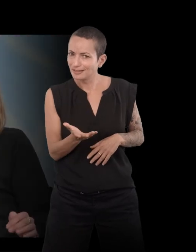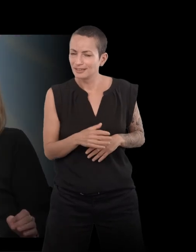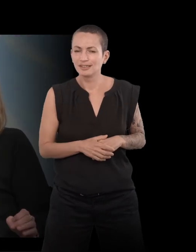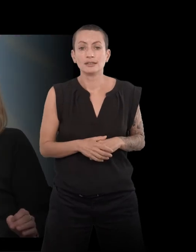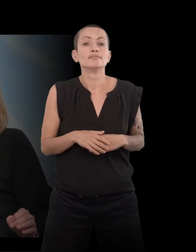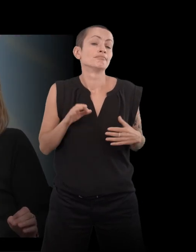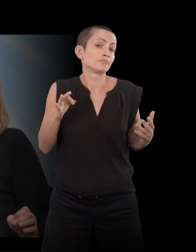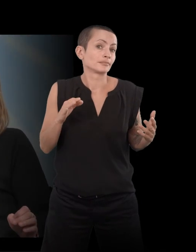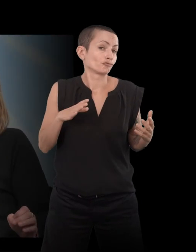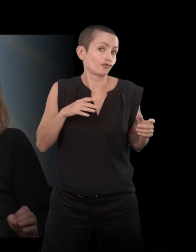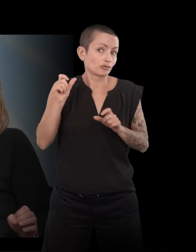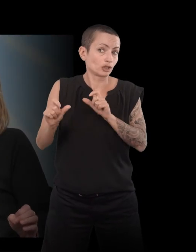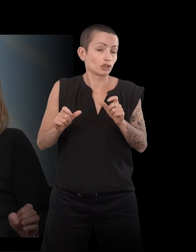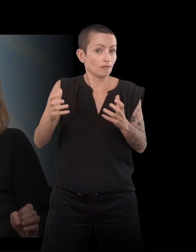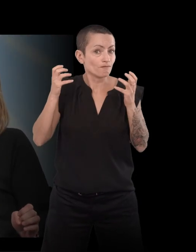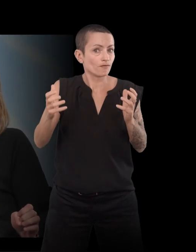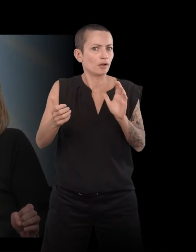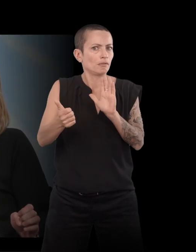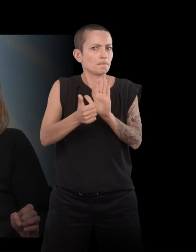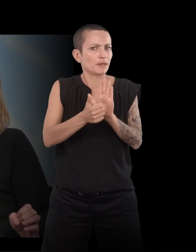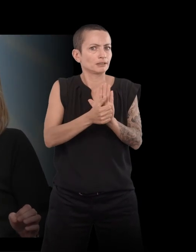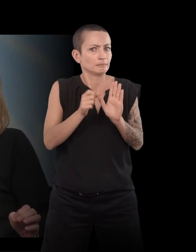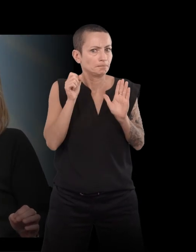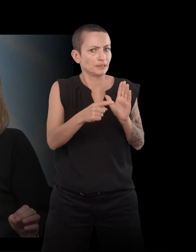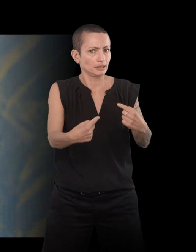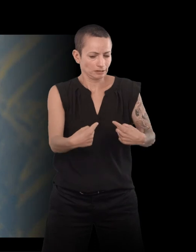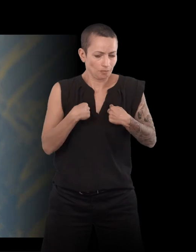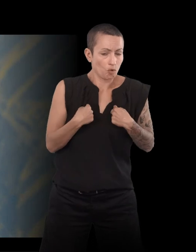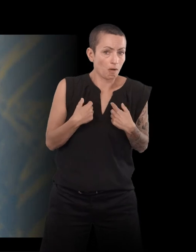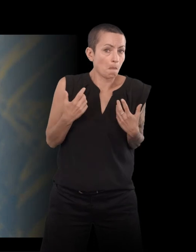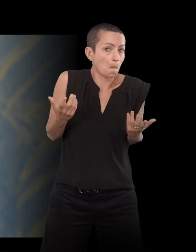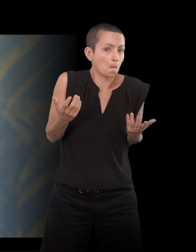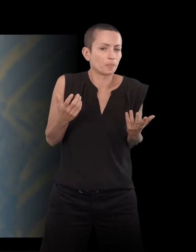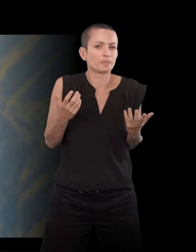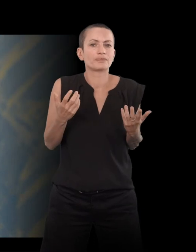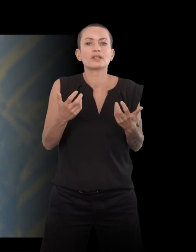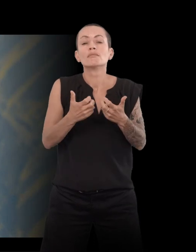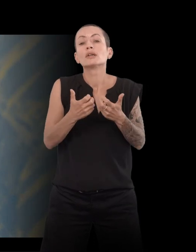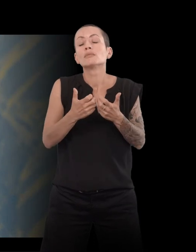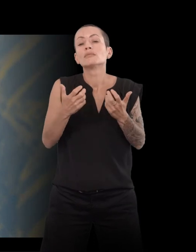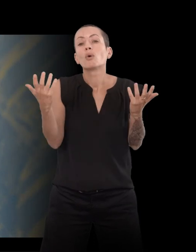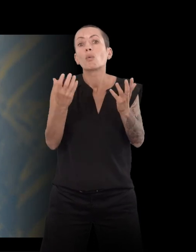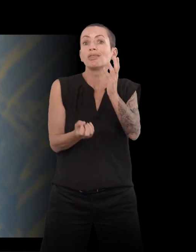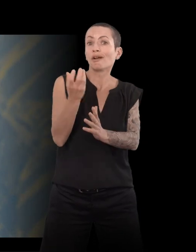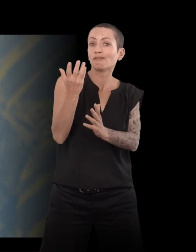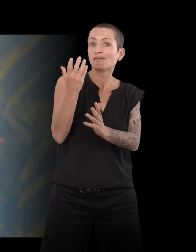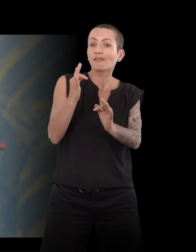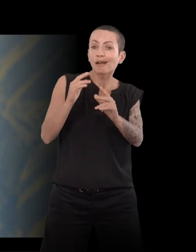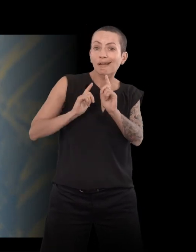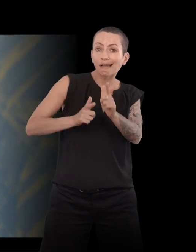Mais il y a des gens qui veulent absolument que je sois tel ou tel personnage. Ou même pour Gondor sur la guerre où j'ai décrit un atelier